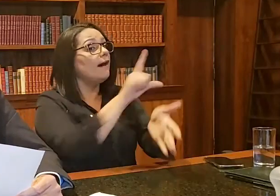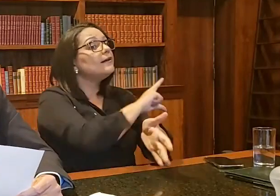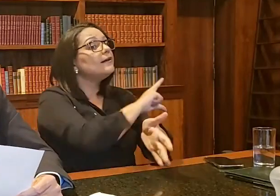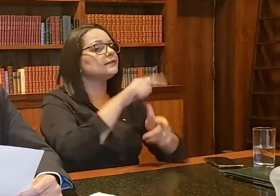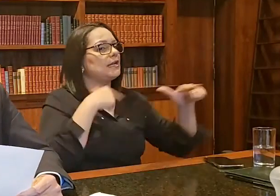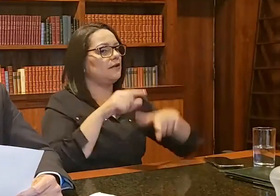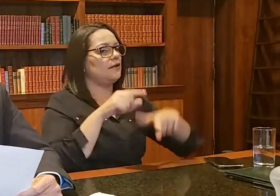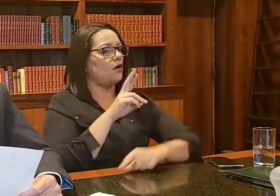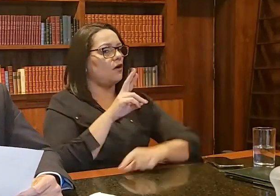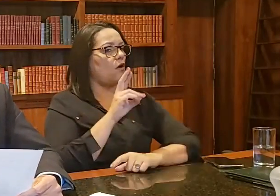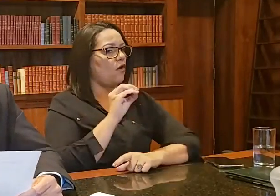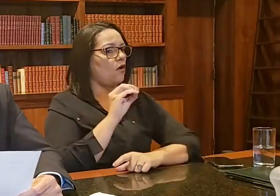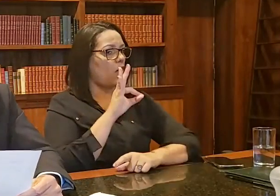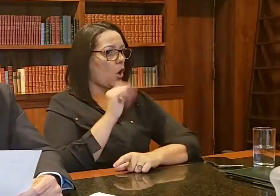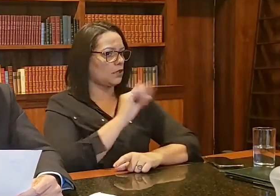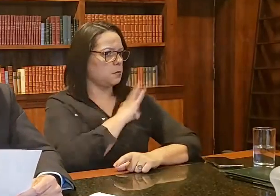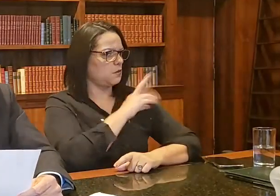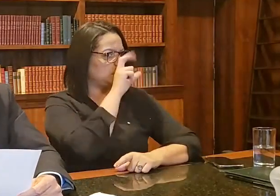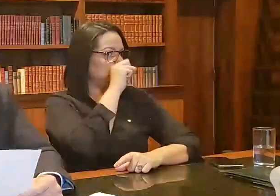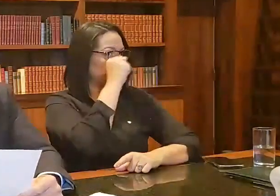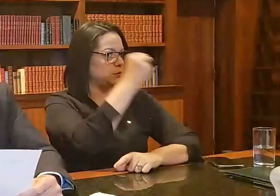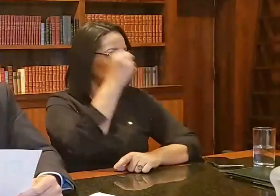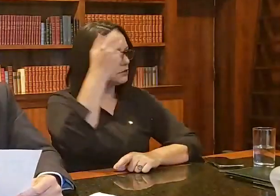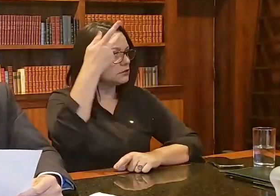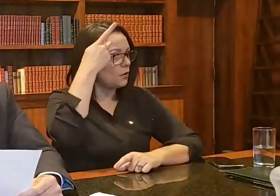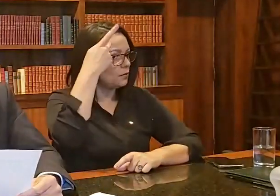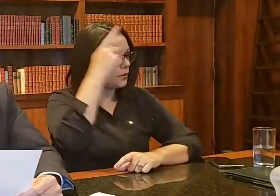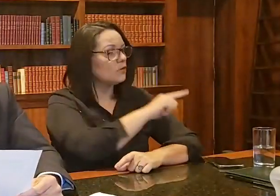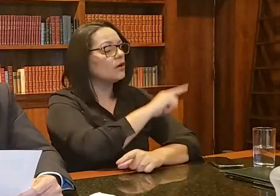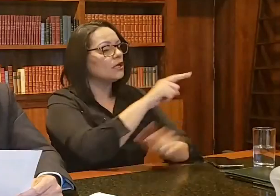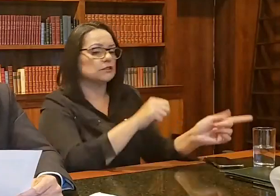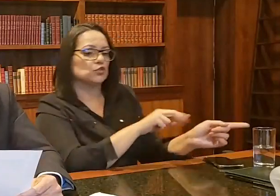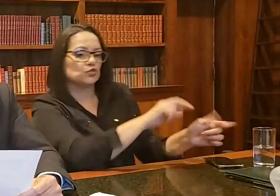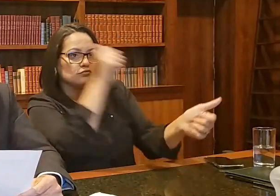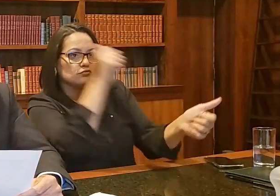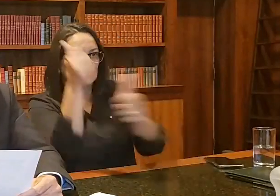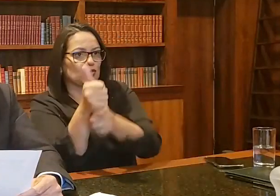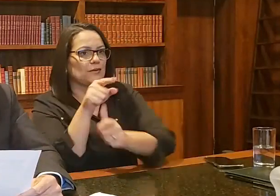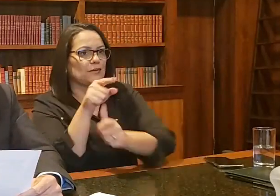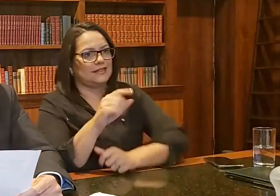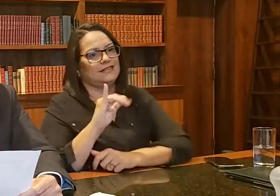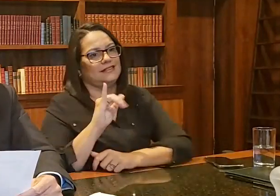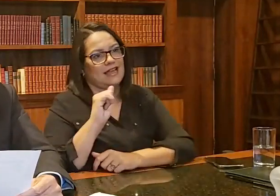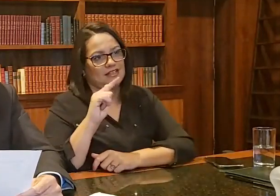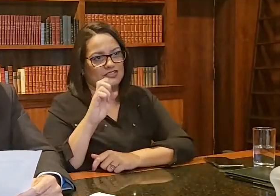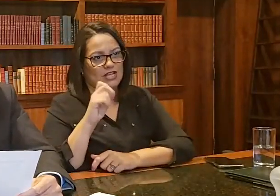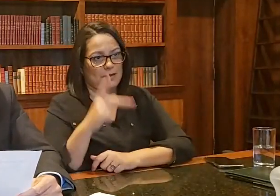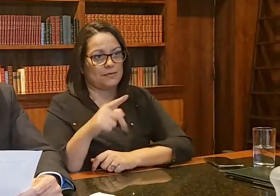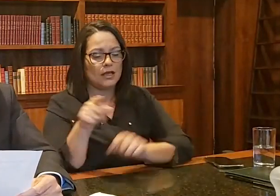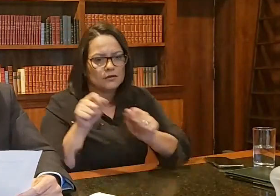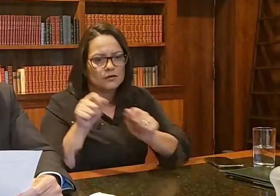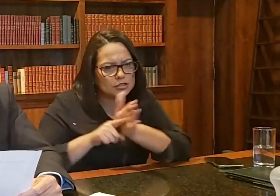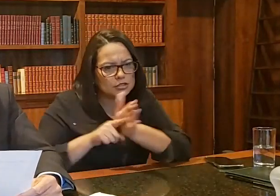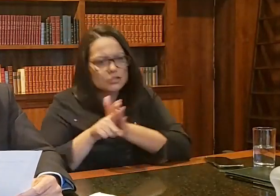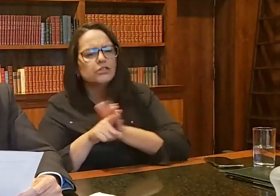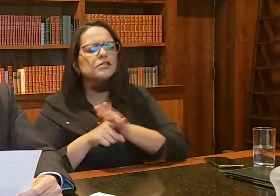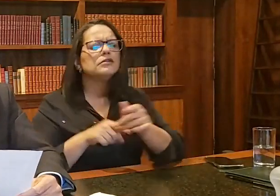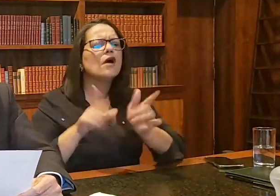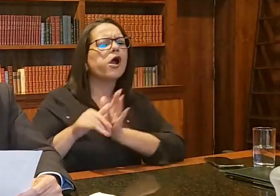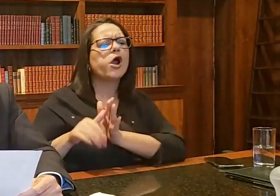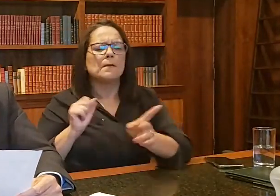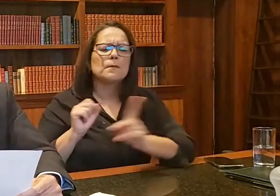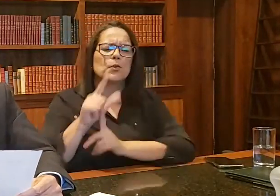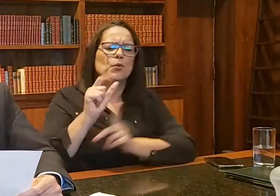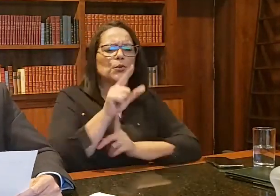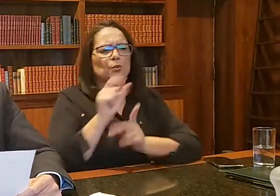e a CEA GESP precisava de alguém de pulso lá dentro para realmente combater primeiramente os ilícitos, ele fez rapidamente, poucos dias